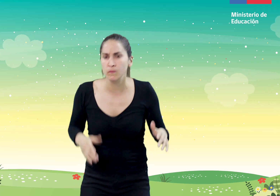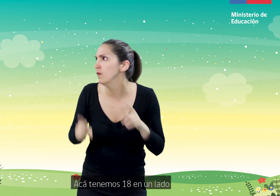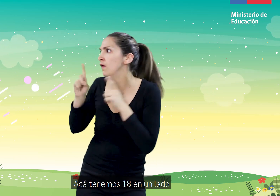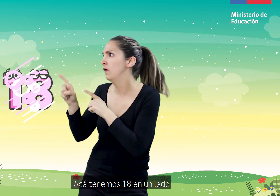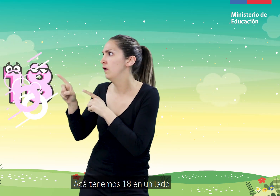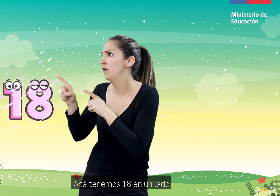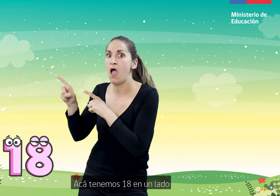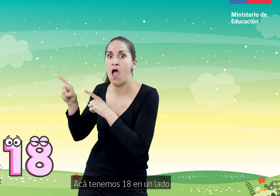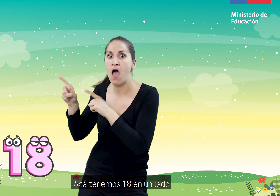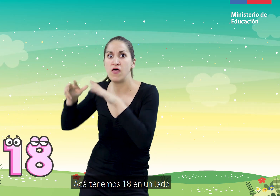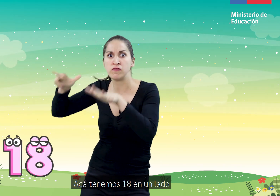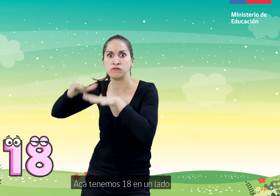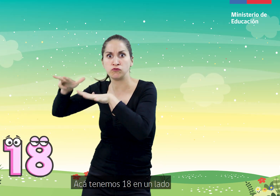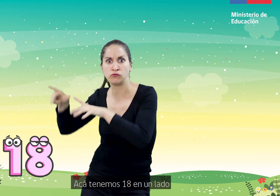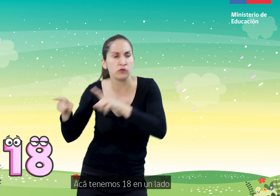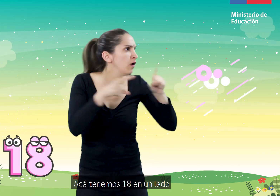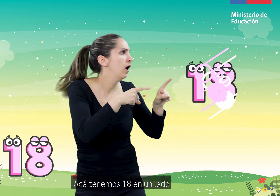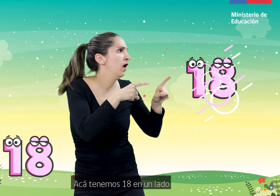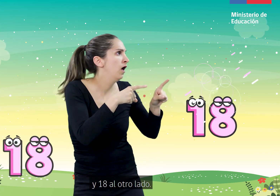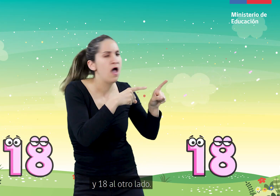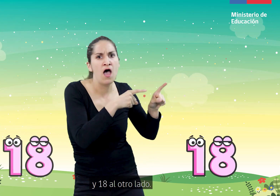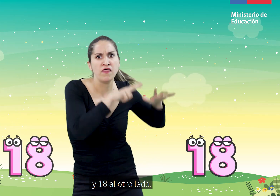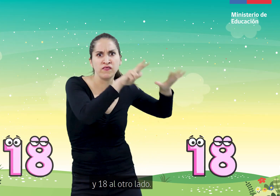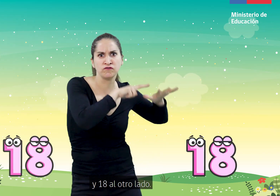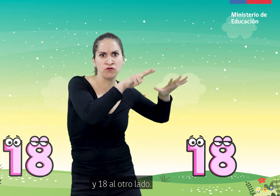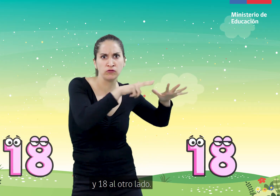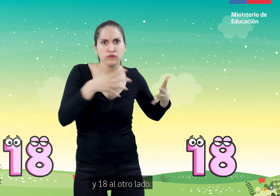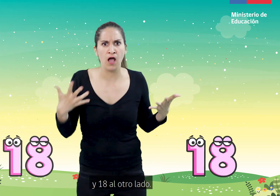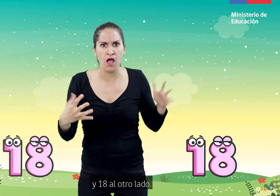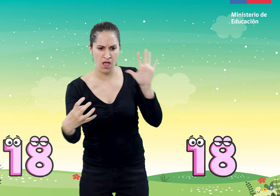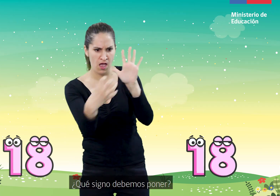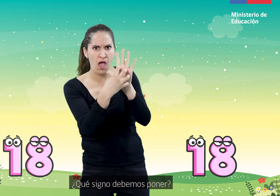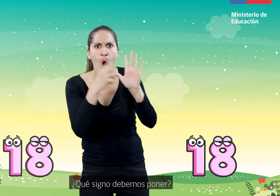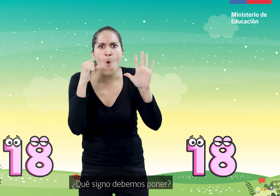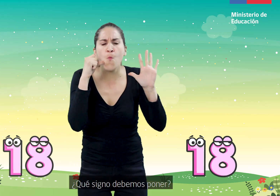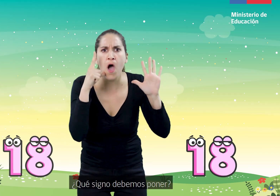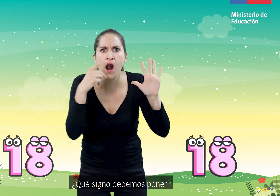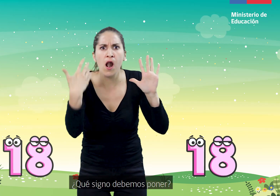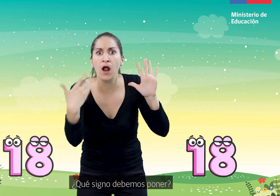Acá tenemos 18 en un lado y 18 al otro lado. ¿Qué signo debemos poner?